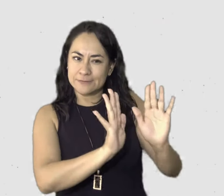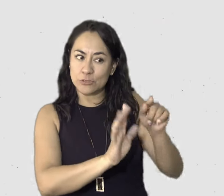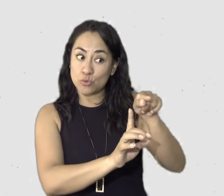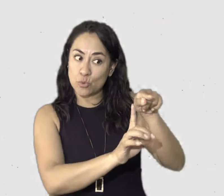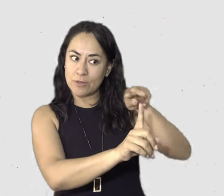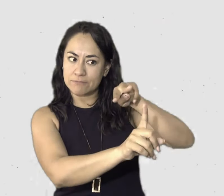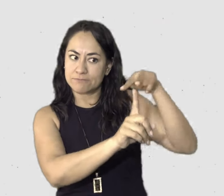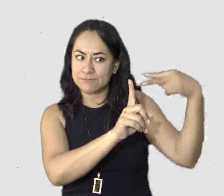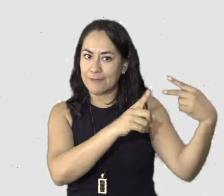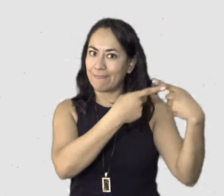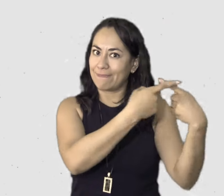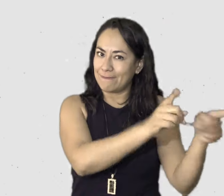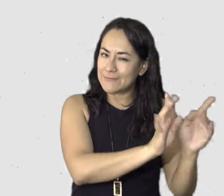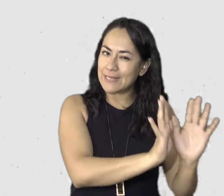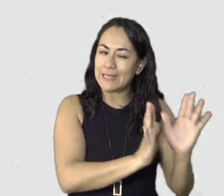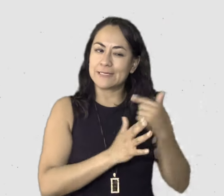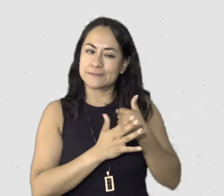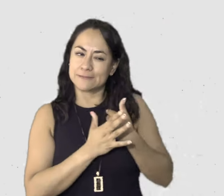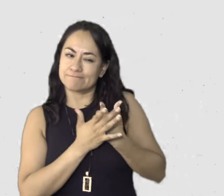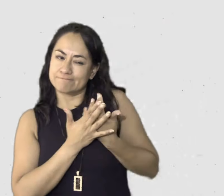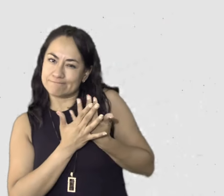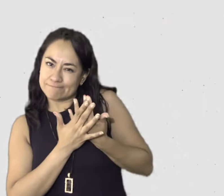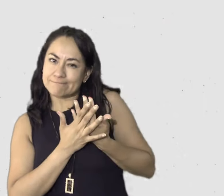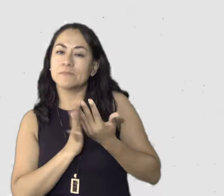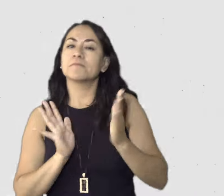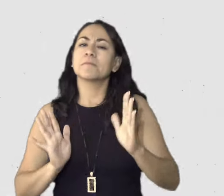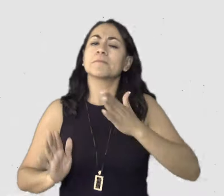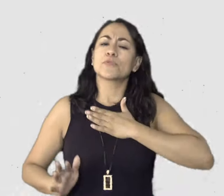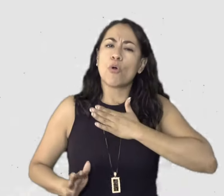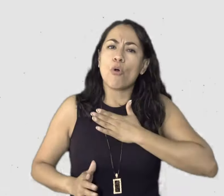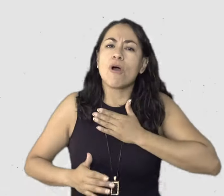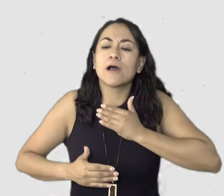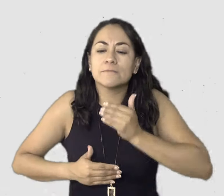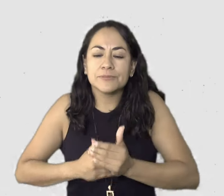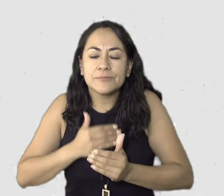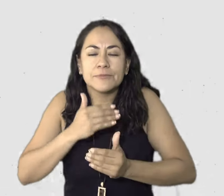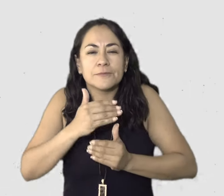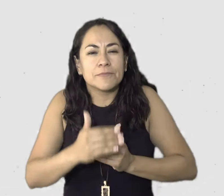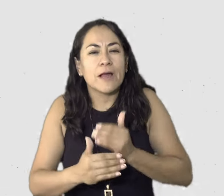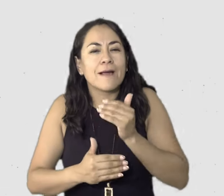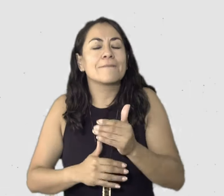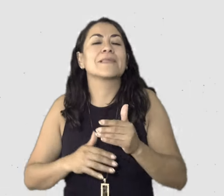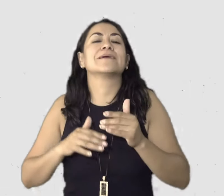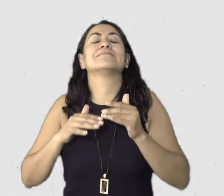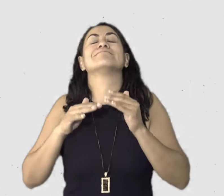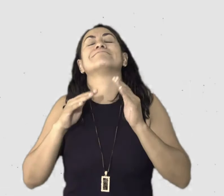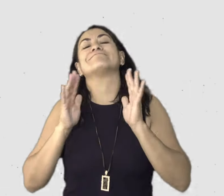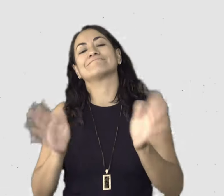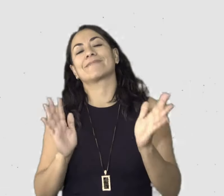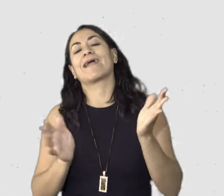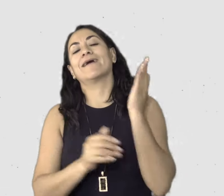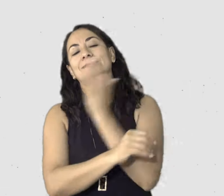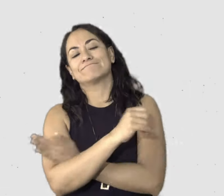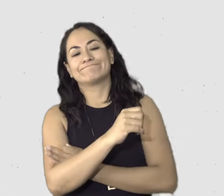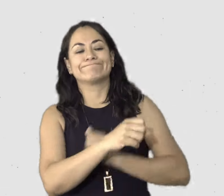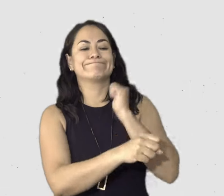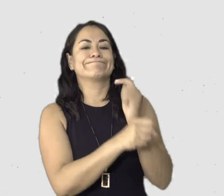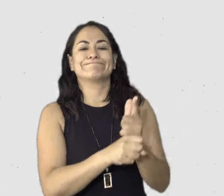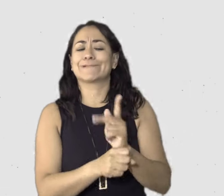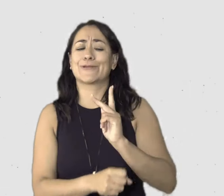de vista. Y ahora veo que es como una familia, o una familia tú no eliges, eliges a tu tío, ni a tu hermano, ni a